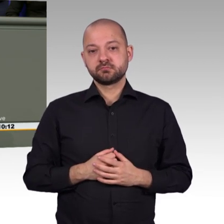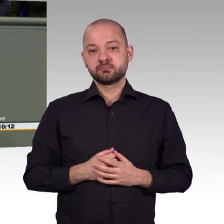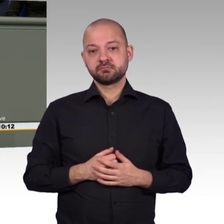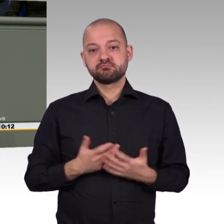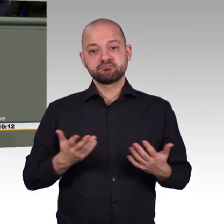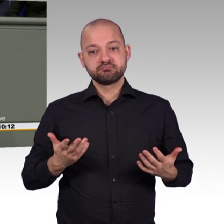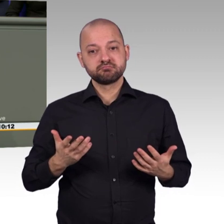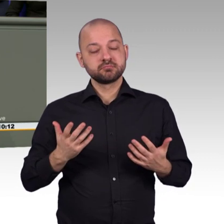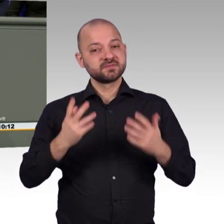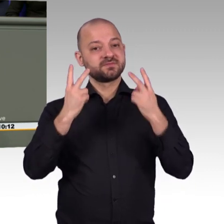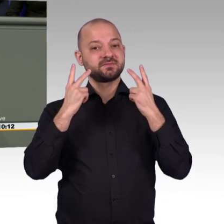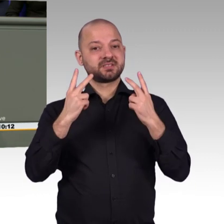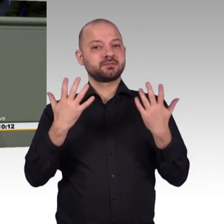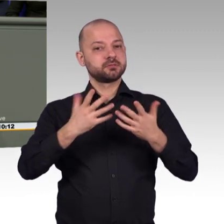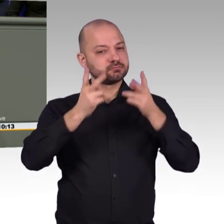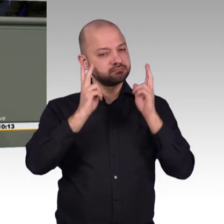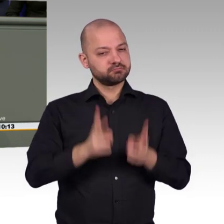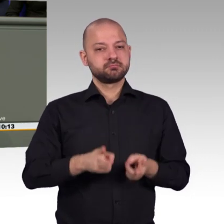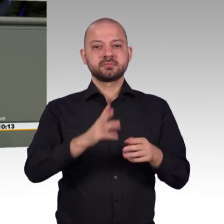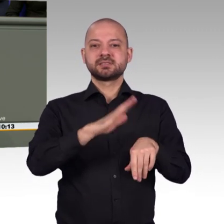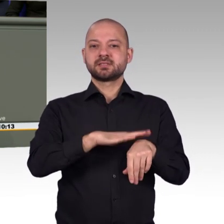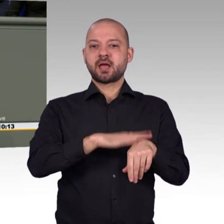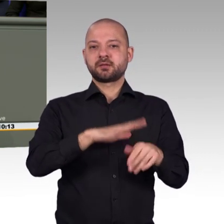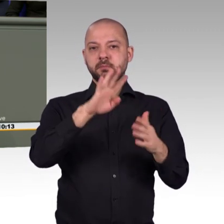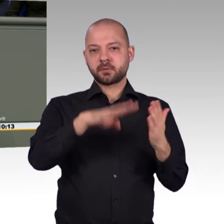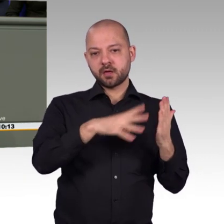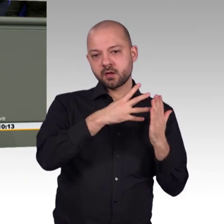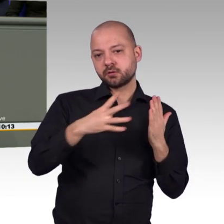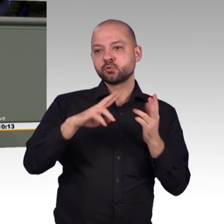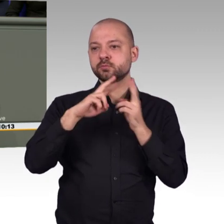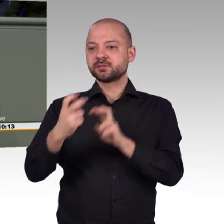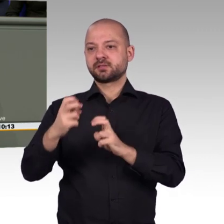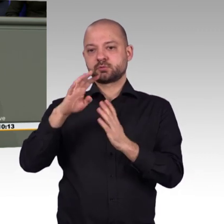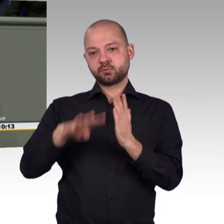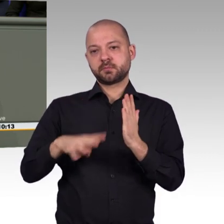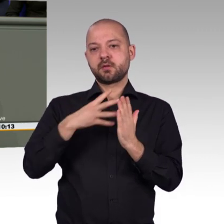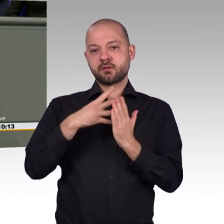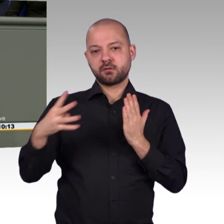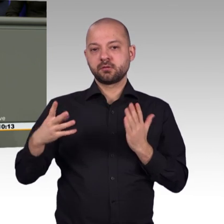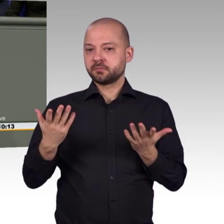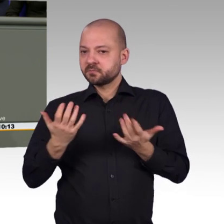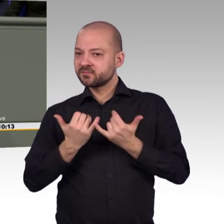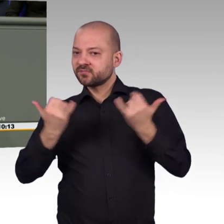Sollbruchstellen, an denen Kurskorrekturen vorgenommen werden müssten? Wie wird der Erfolg insgesamt bemessen?